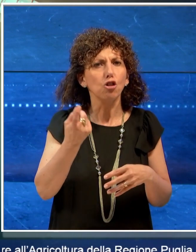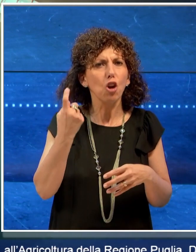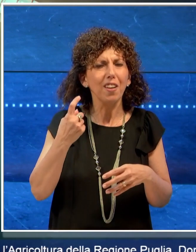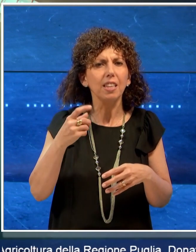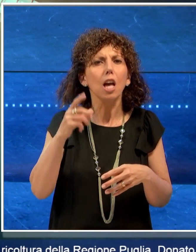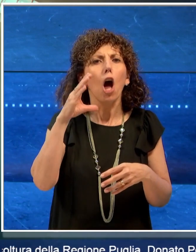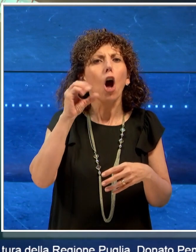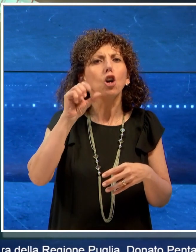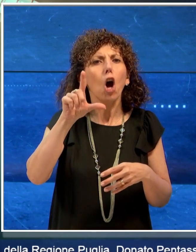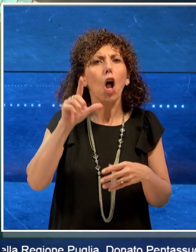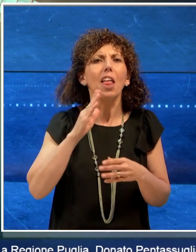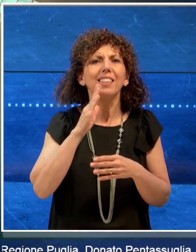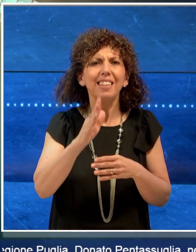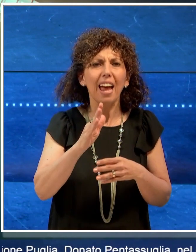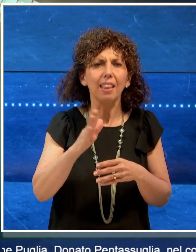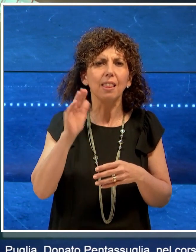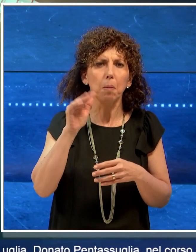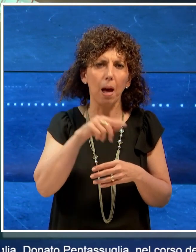Coldiretti a Bari.